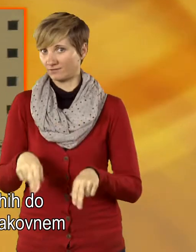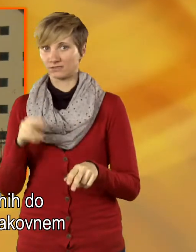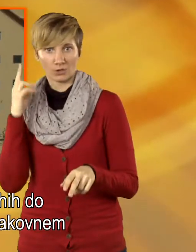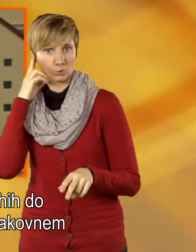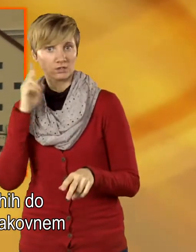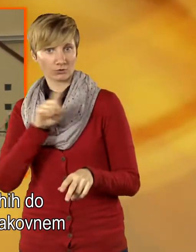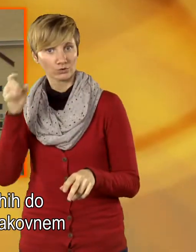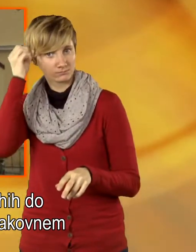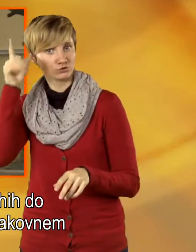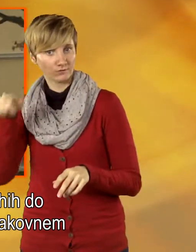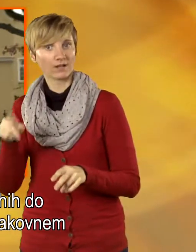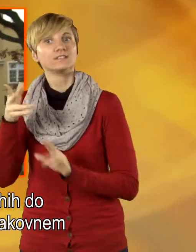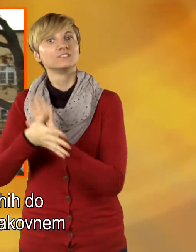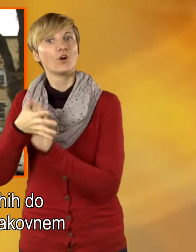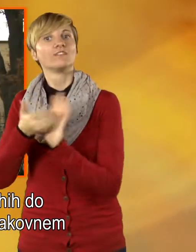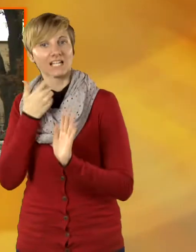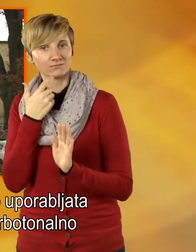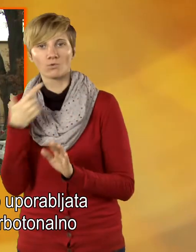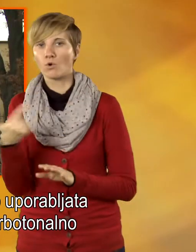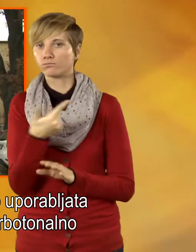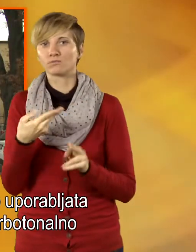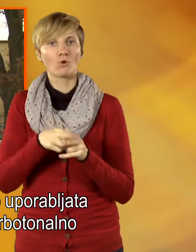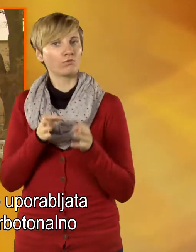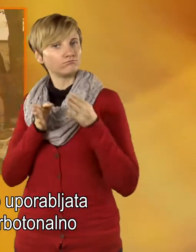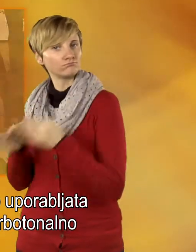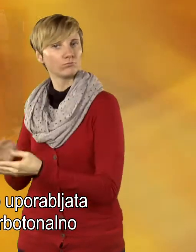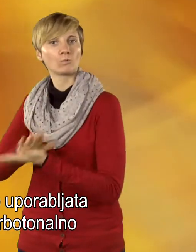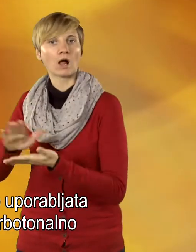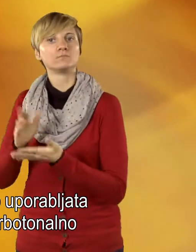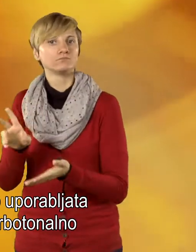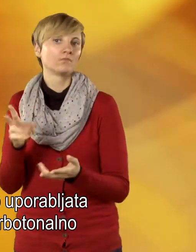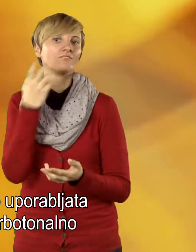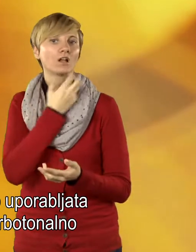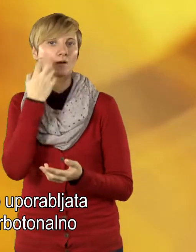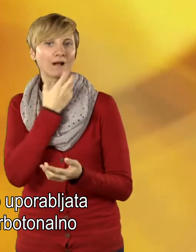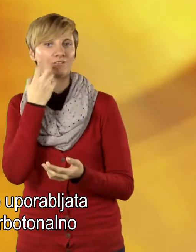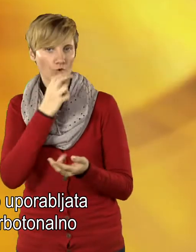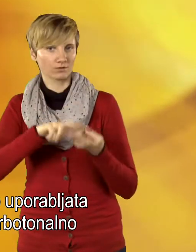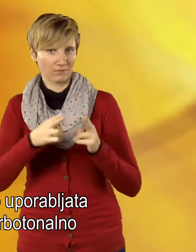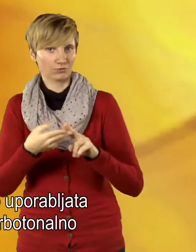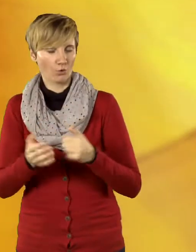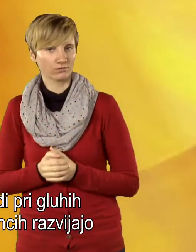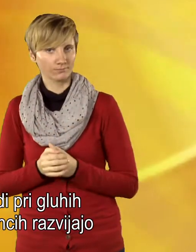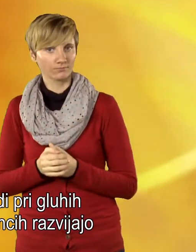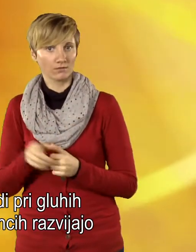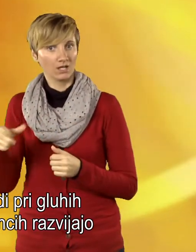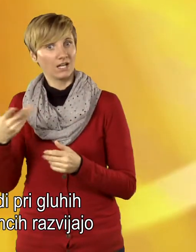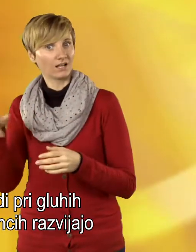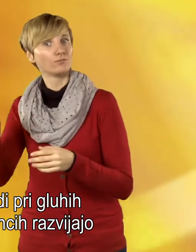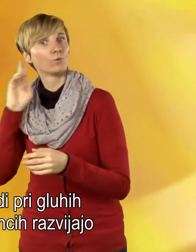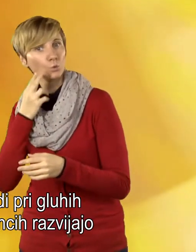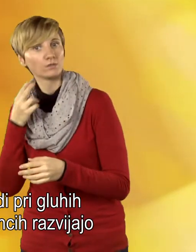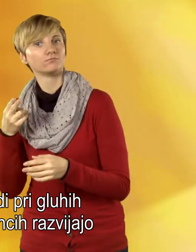pravici gluhih do izobraževanja v znakovnem jeziku oba prednostno uporabljata tako imenovano verbotonalno metodo,